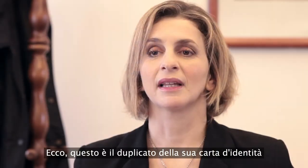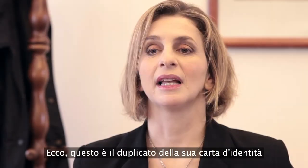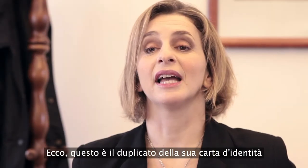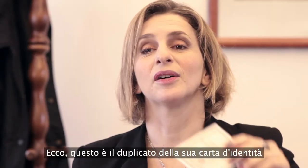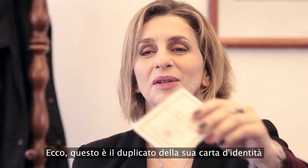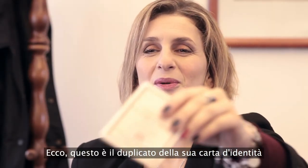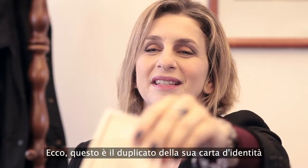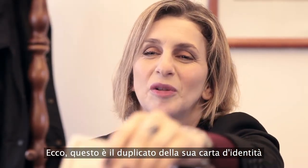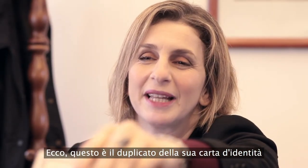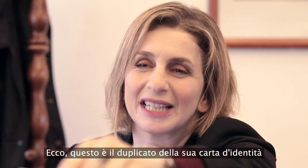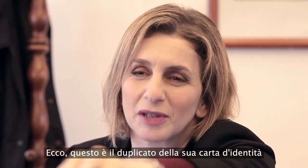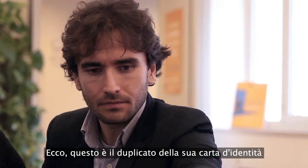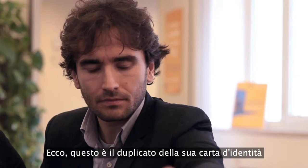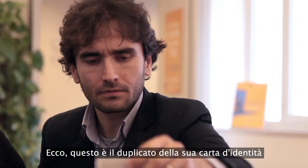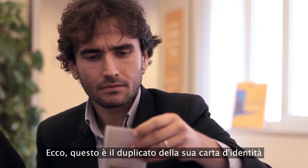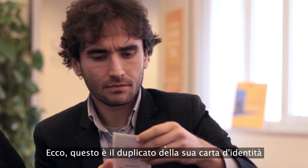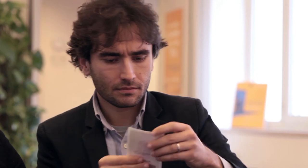Ecco, questo è il duplicato della sua carta d'identità.